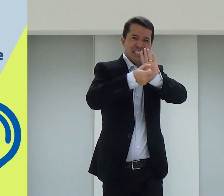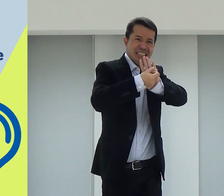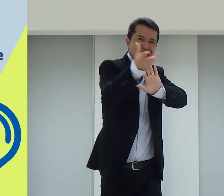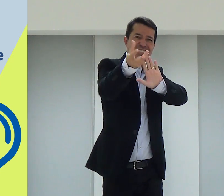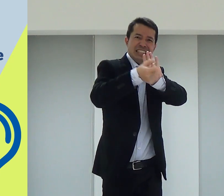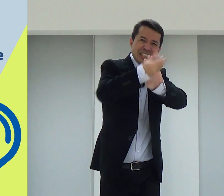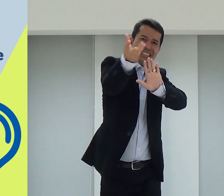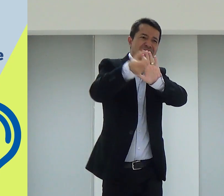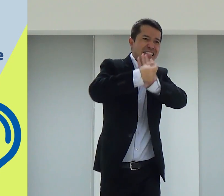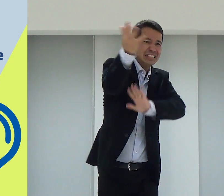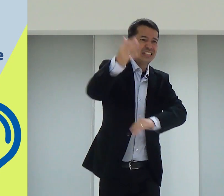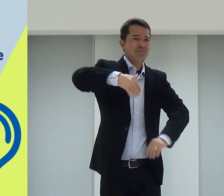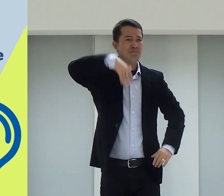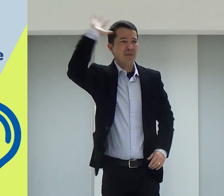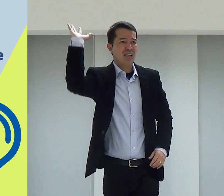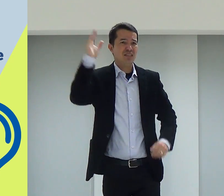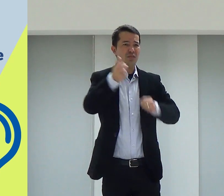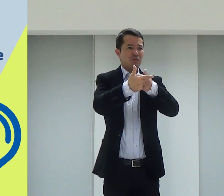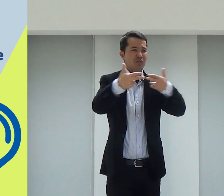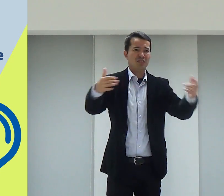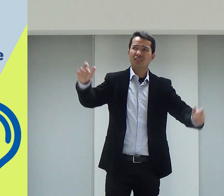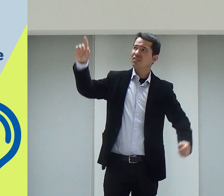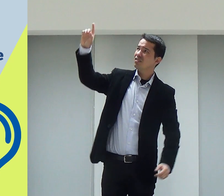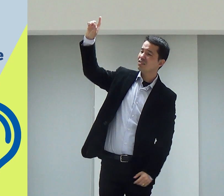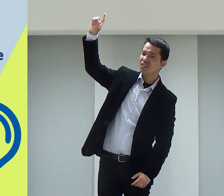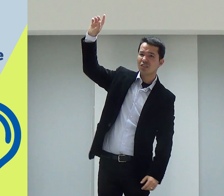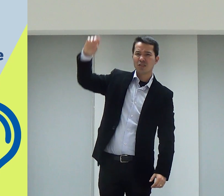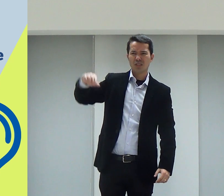aqui no Brasil, de estarem levando a palavra de Deus.